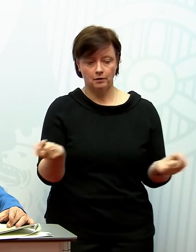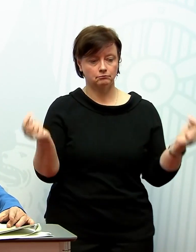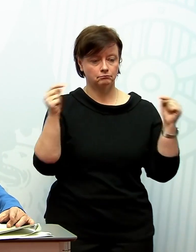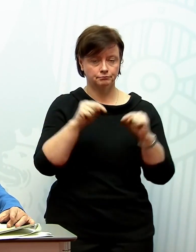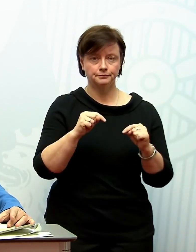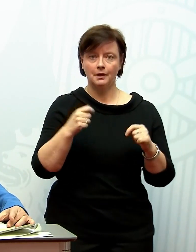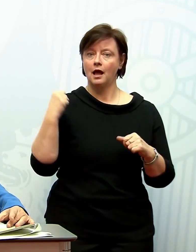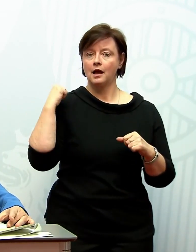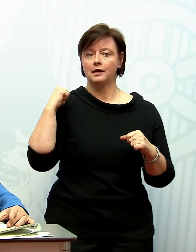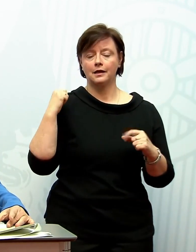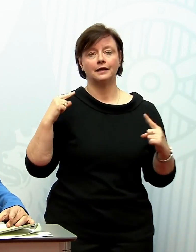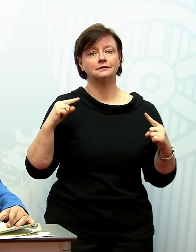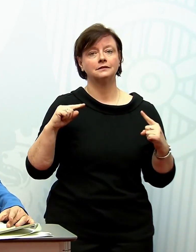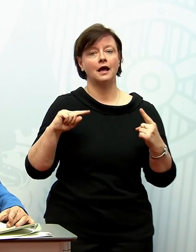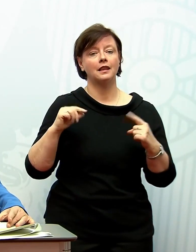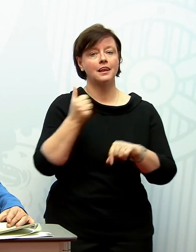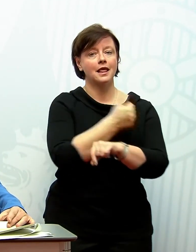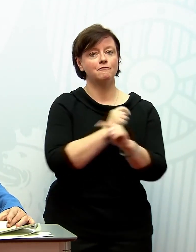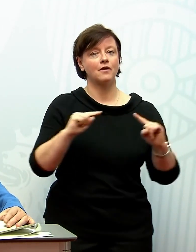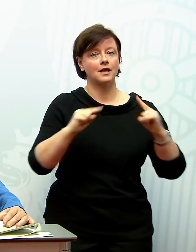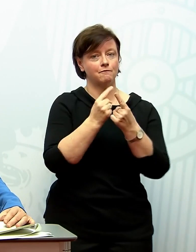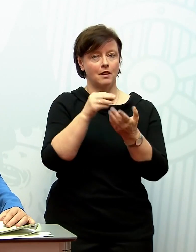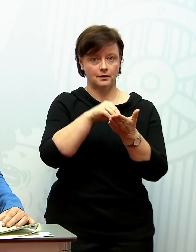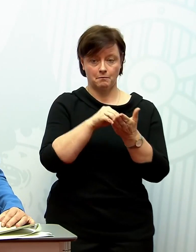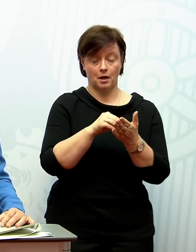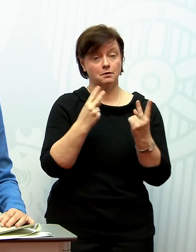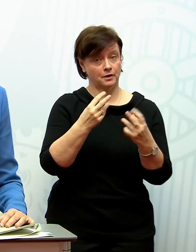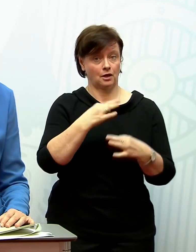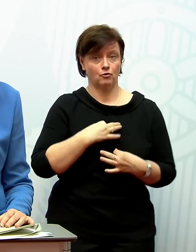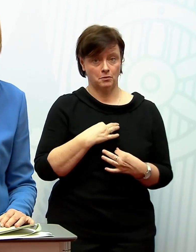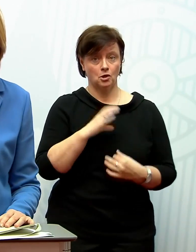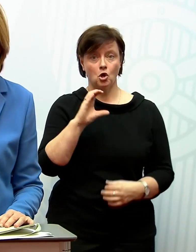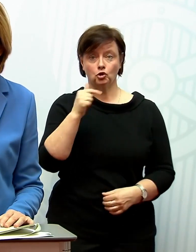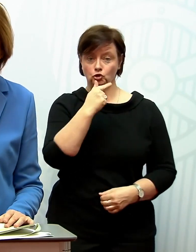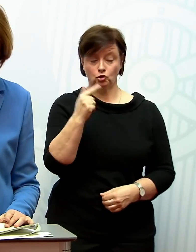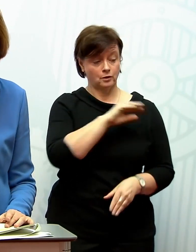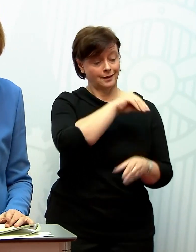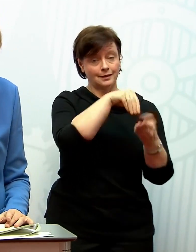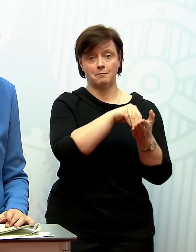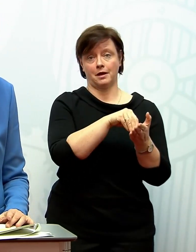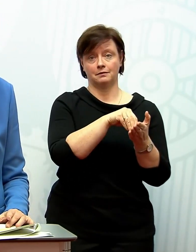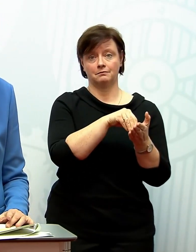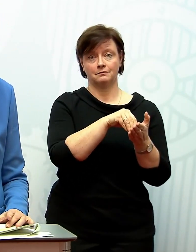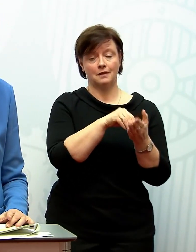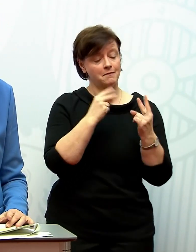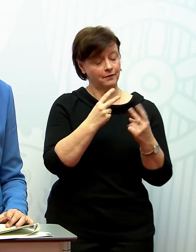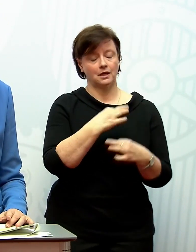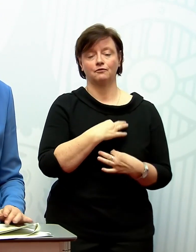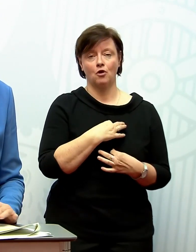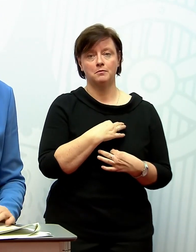Bundeskanzlerin gestern teilgenommen. Mir war es auch sehr wichtig, auch dass Schott mit dabei war. Mit